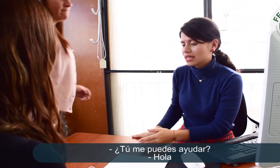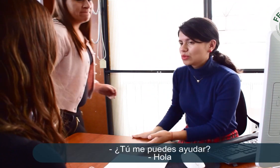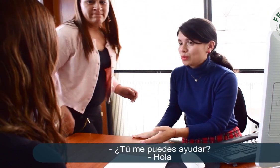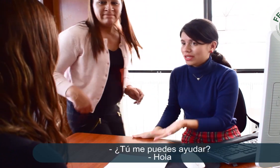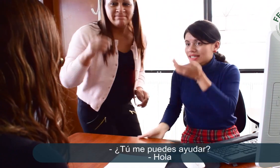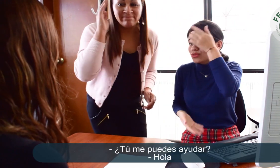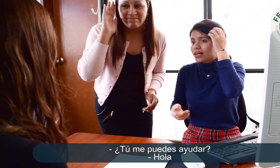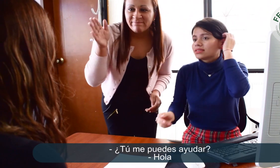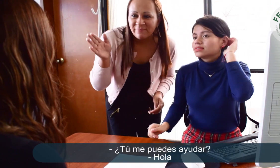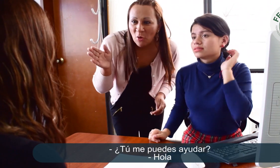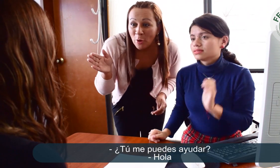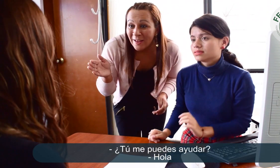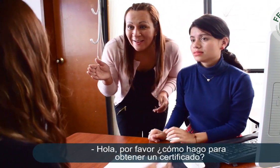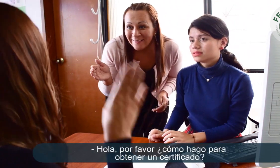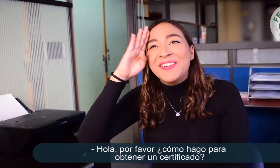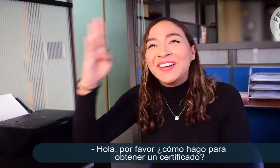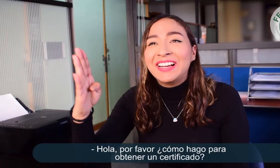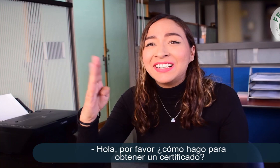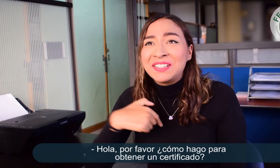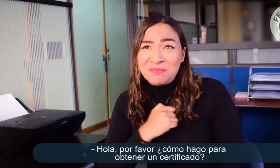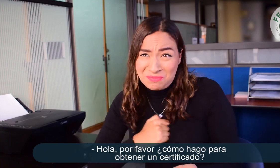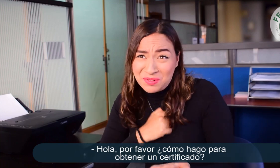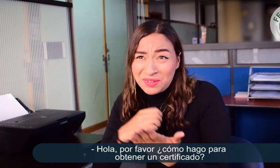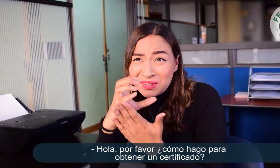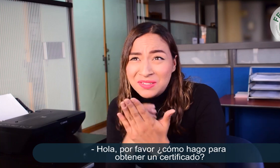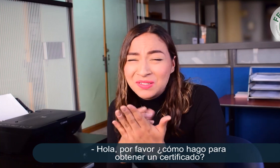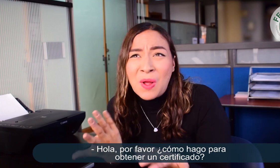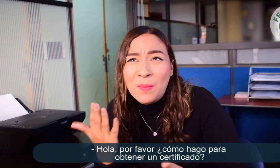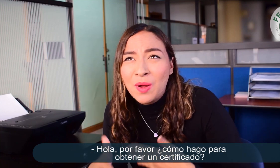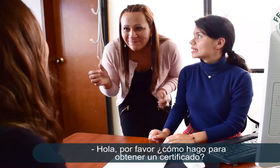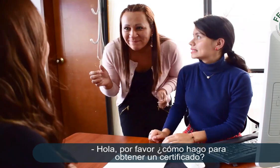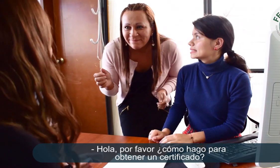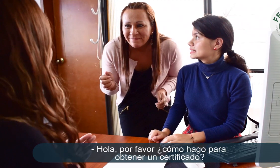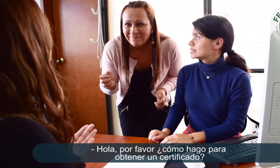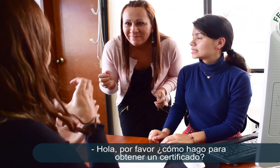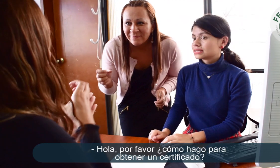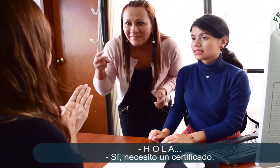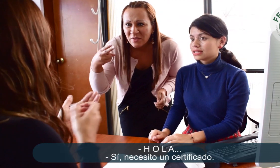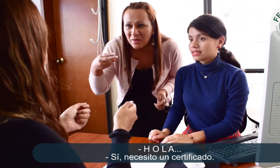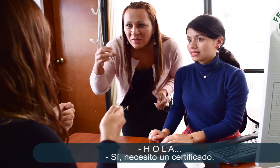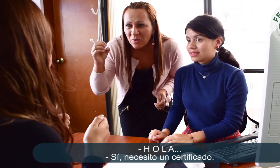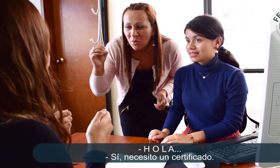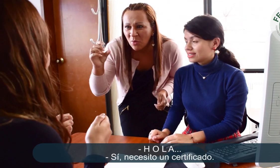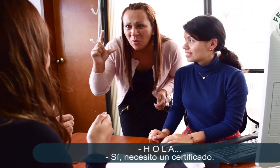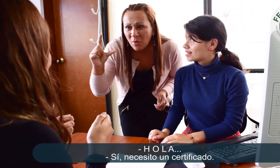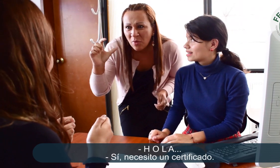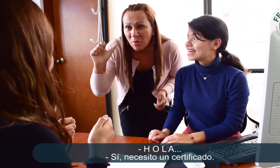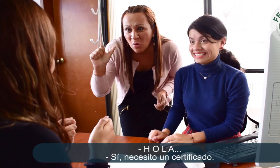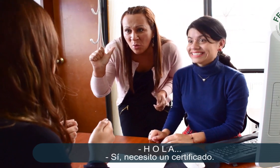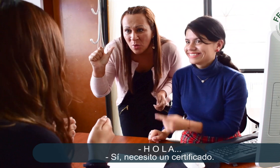¿Tú me puedes ayudar? Hola. Hola. Por favor, ¿cómo hago para obtener un certificado? ¿Cómo? Sí,